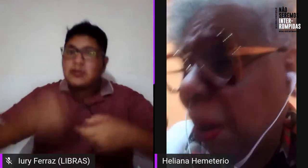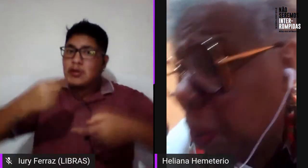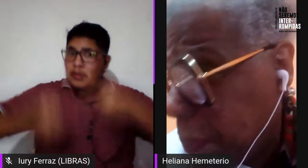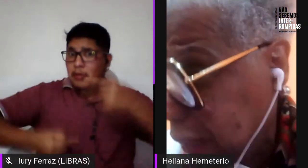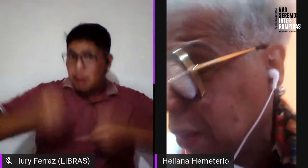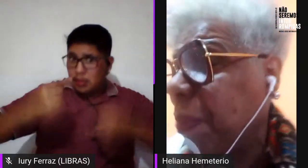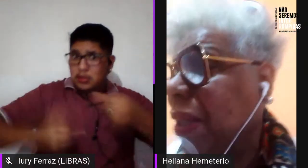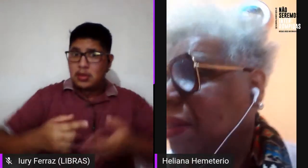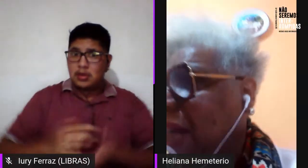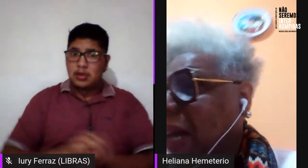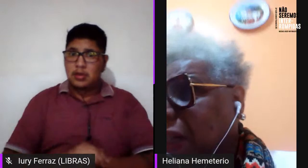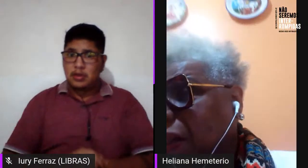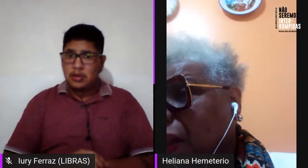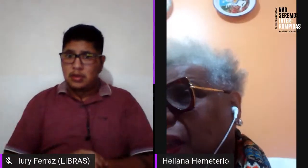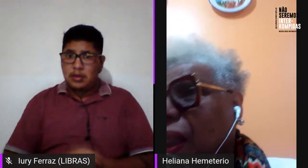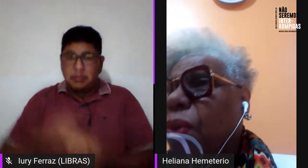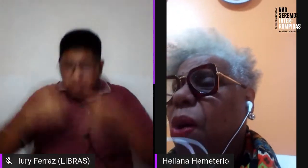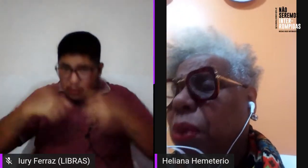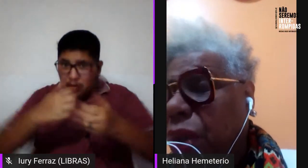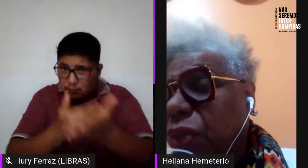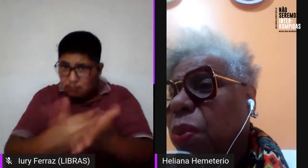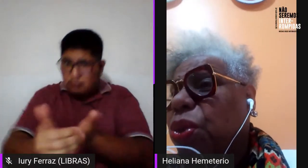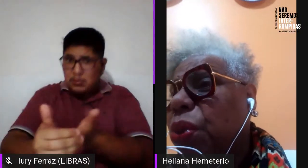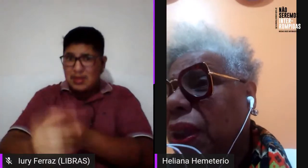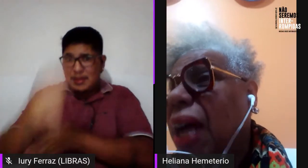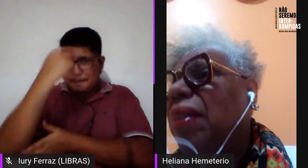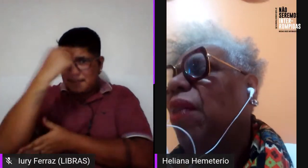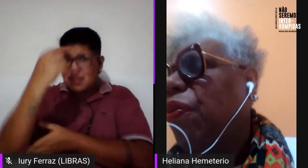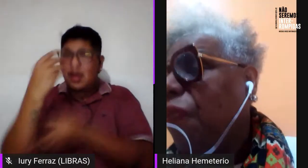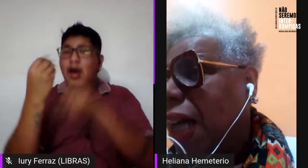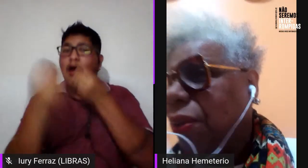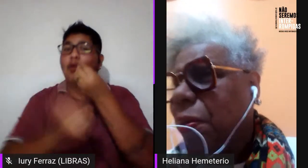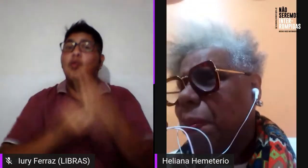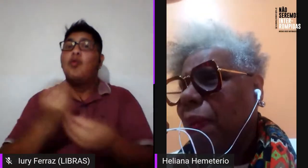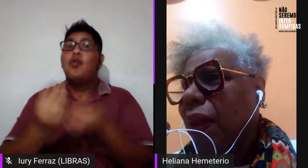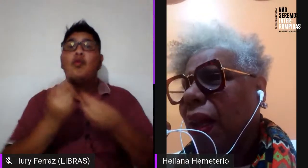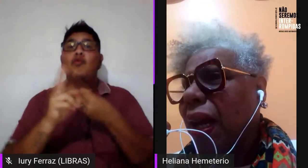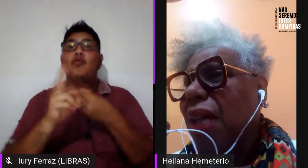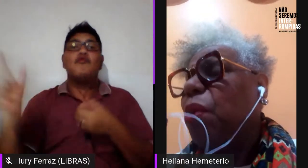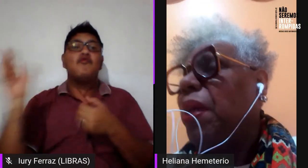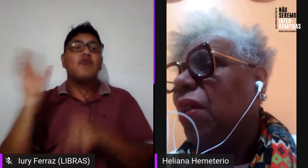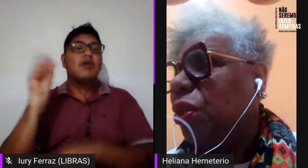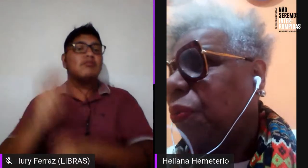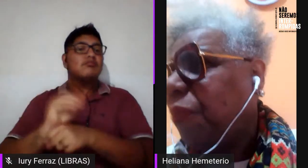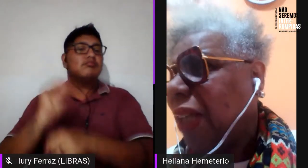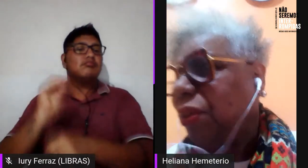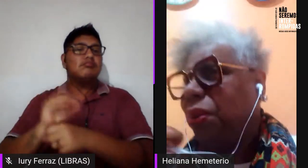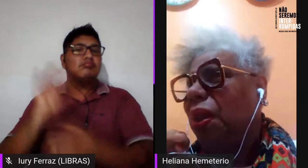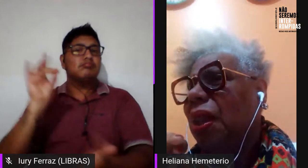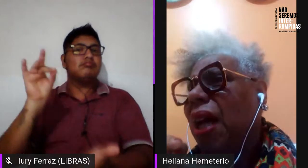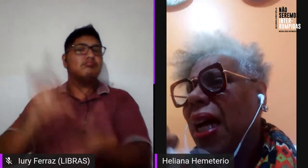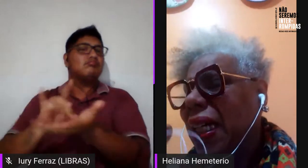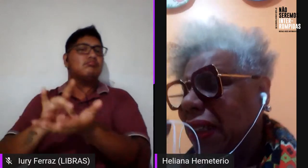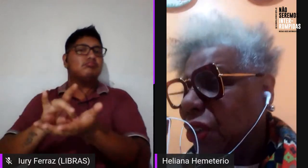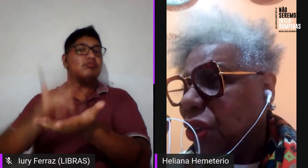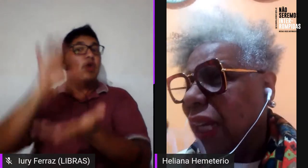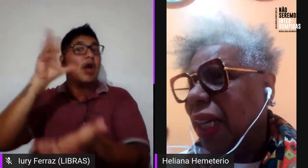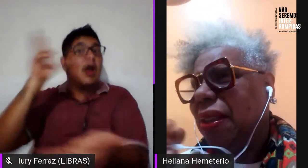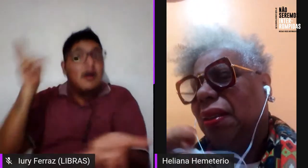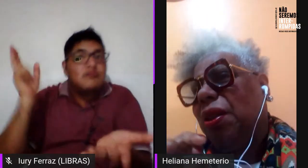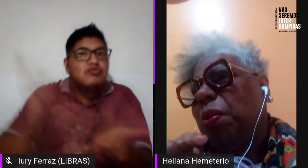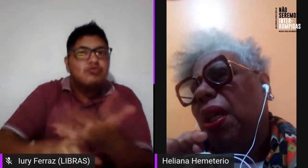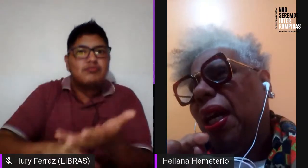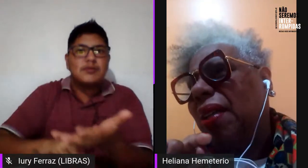você comece a pensar como nós vamos cuidar de fato, assumir de fato a